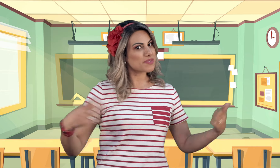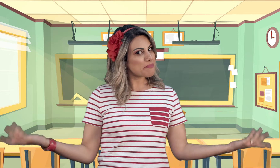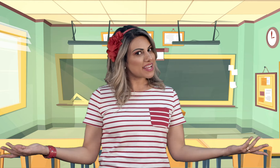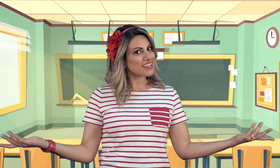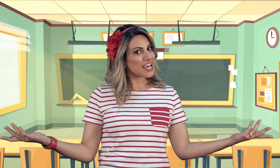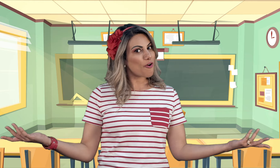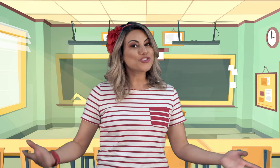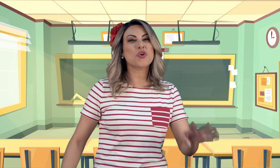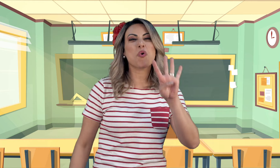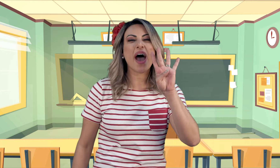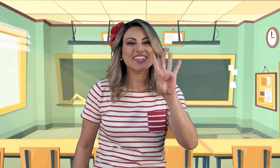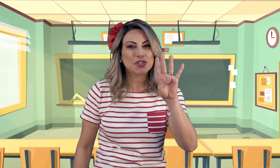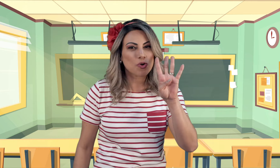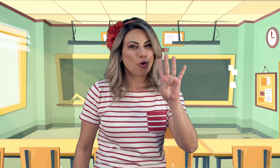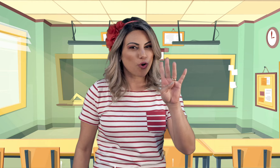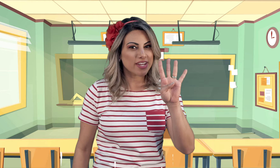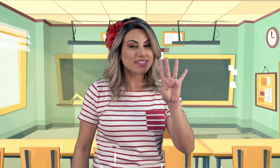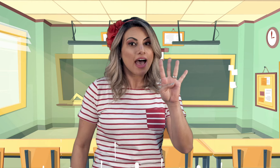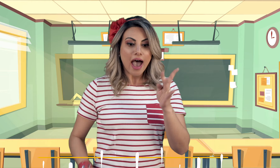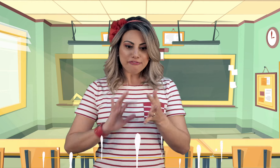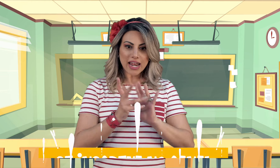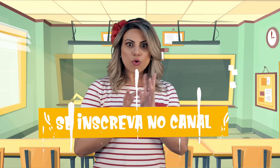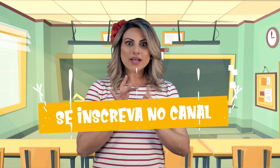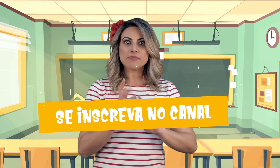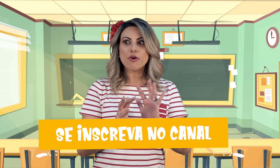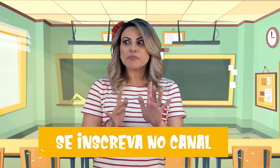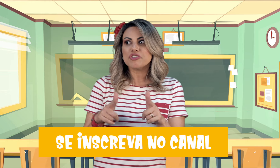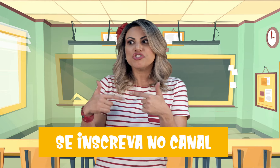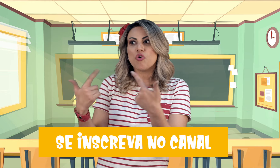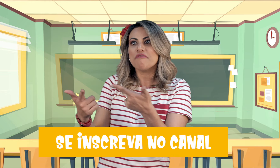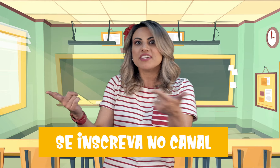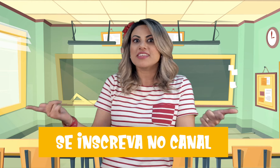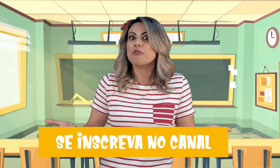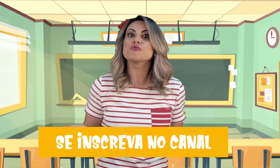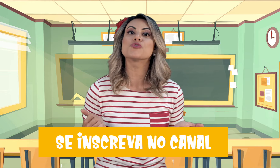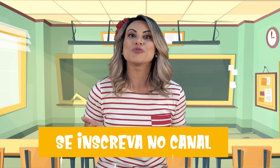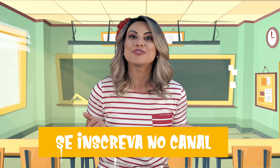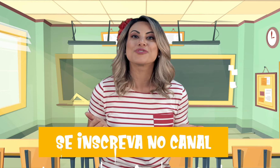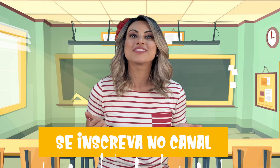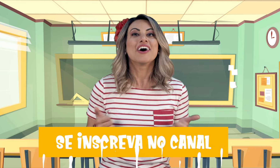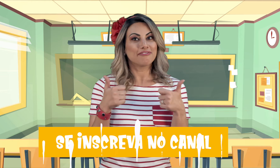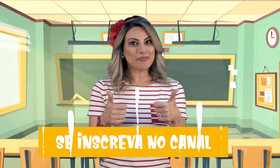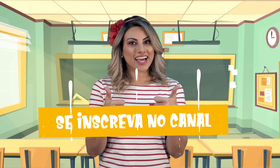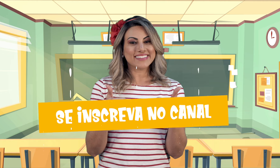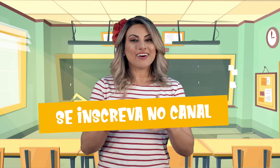Vamos aprender hoje quatro cores a falar com as mãos pra gente conversar com os surdos! Vamos lá, então?